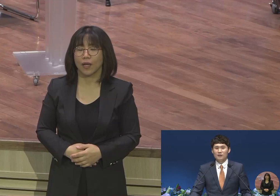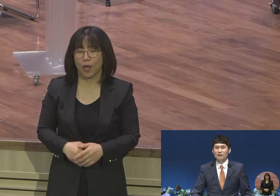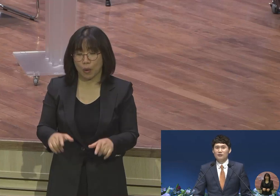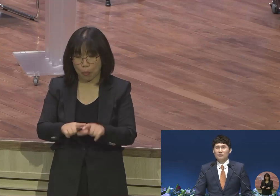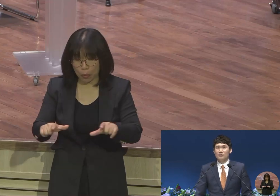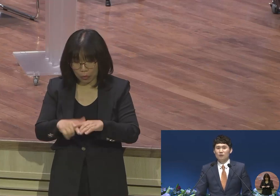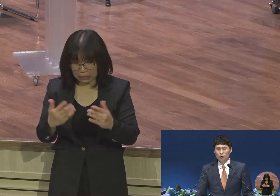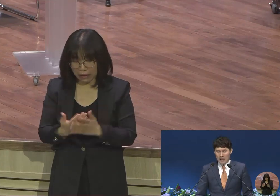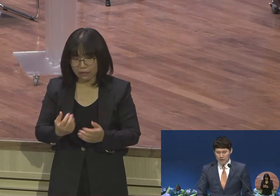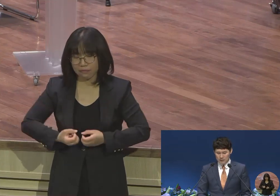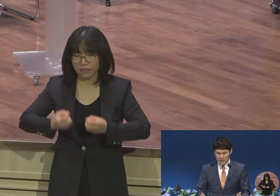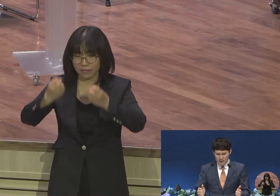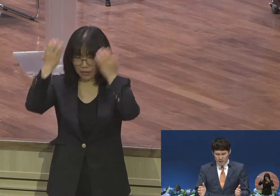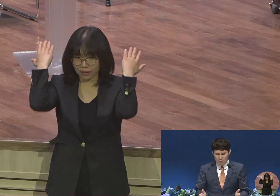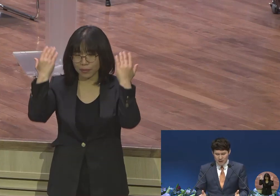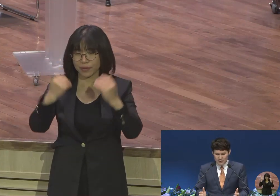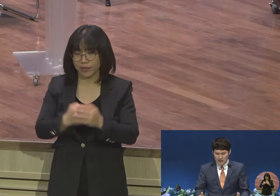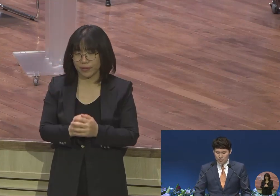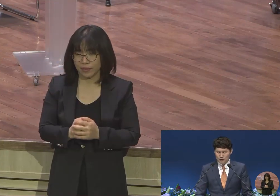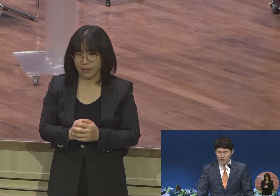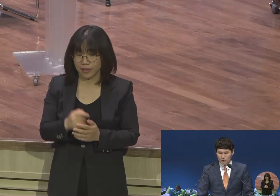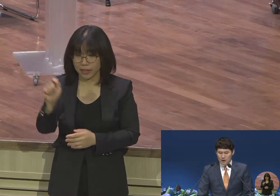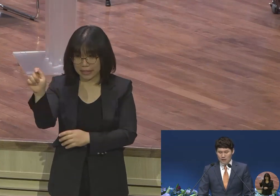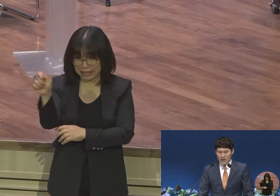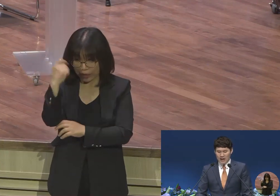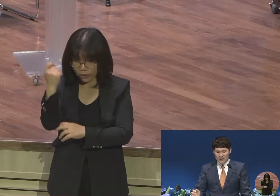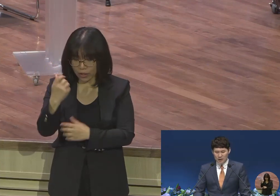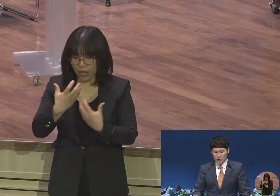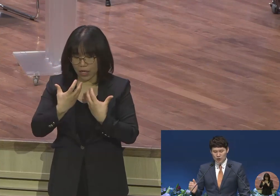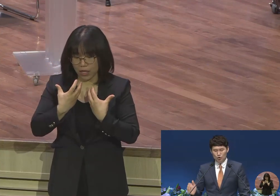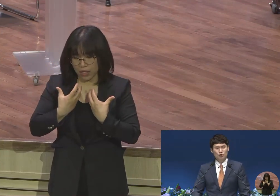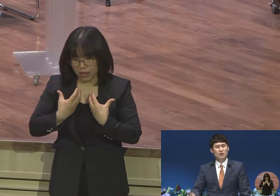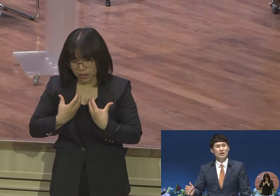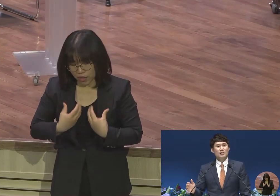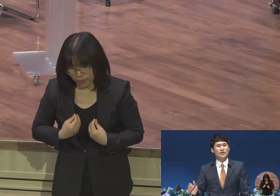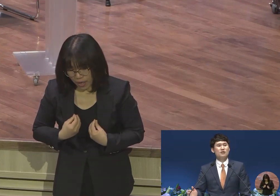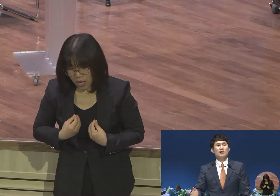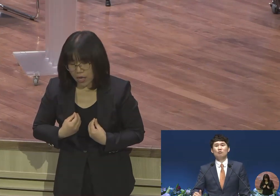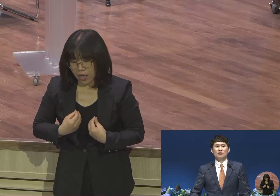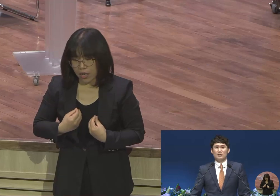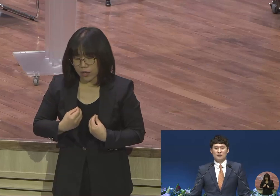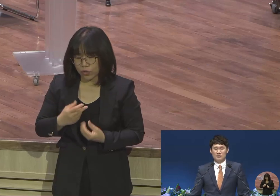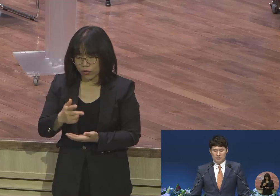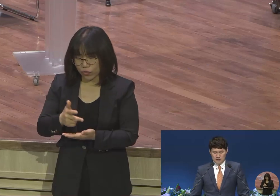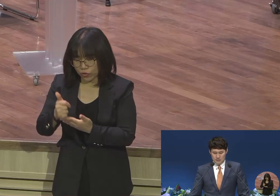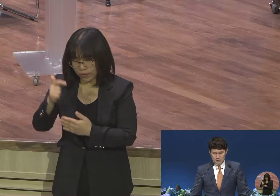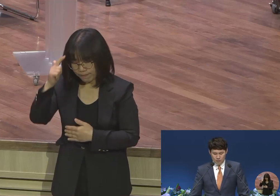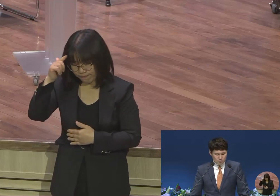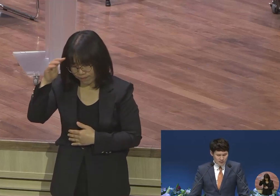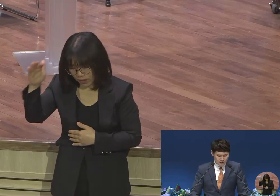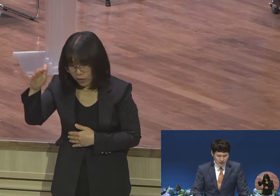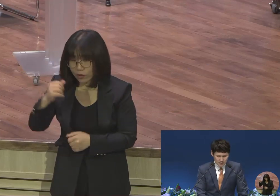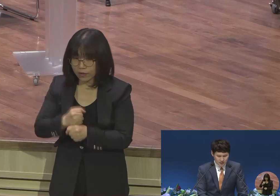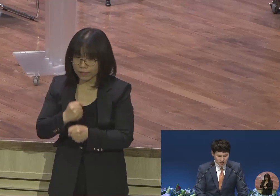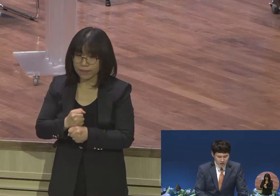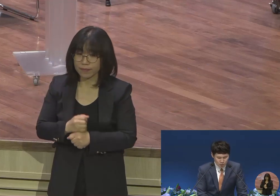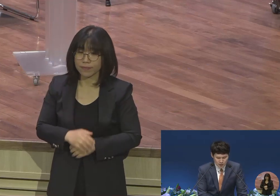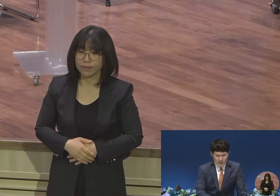오늘 다윗은 이 절망의 상황 속에서도 내가 여전히 주를 기억하고 있다 무슨 말입니까 어느 곳에